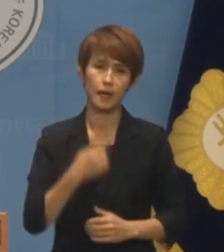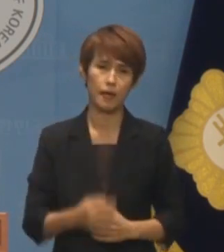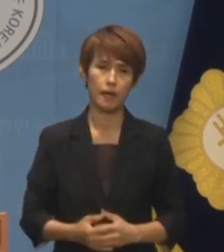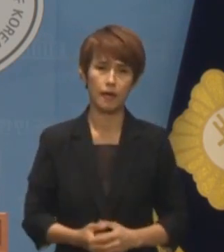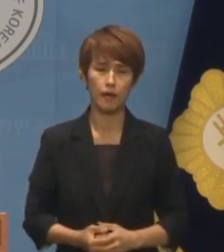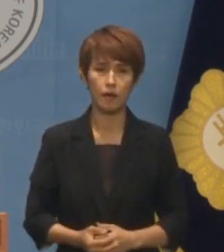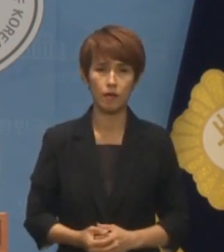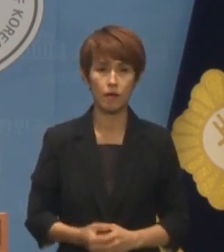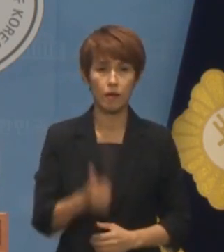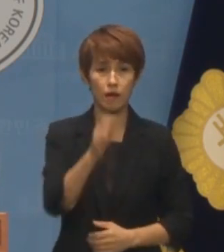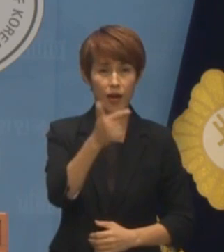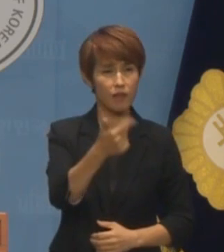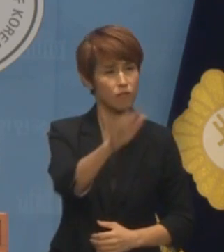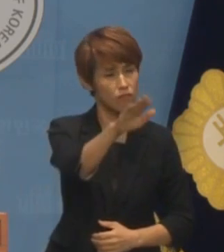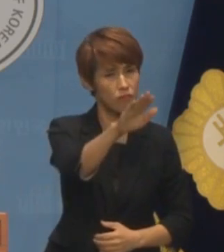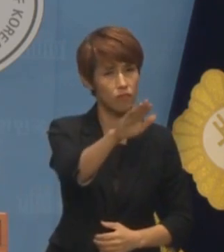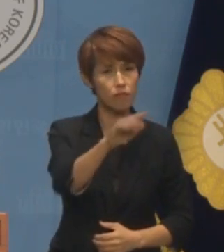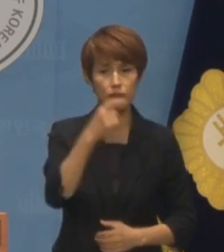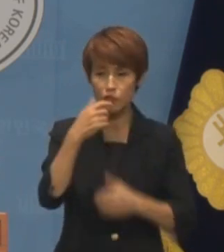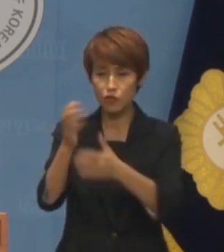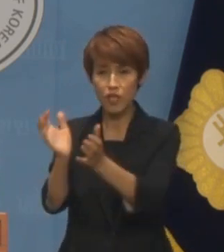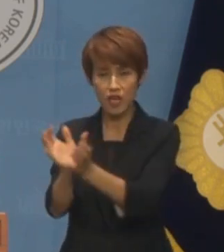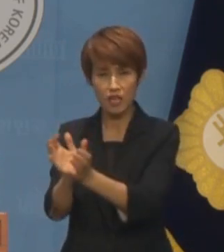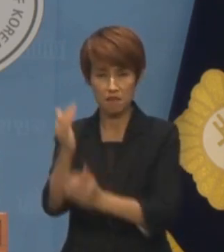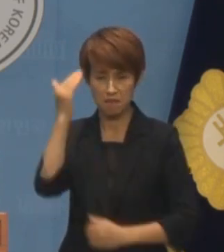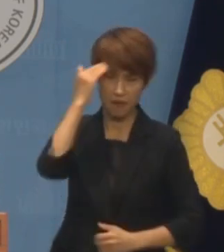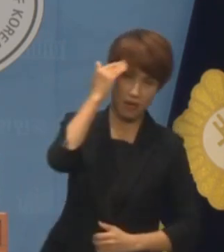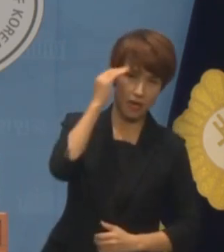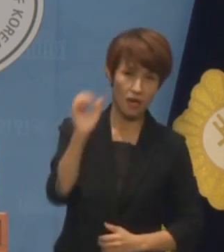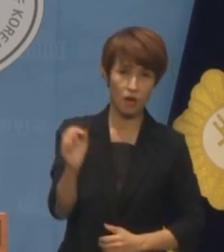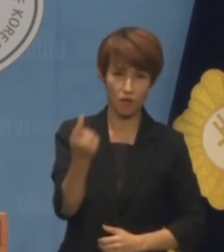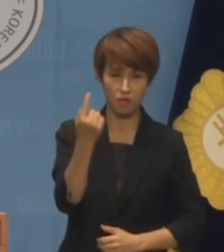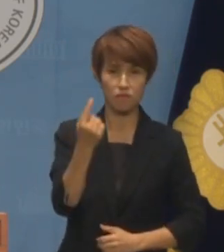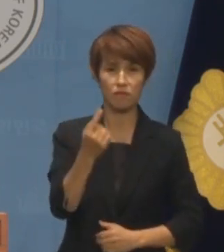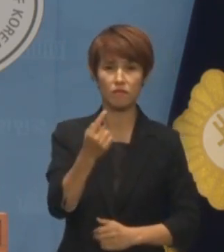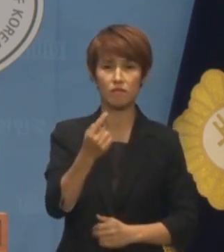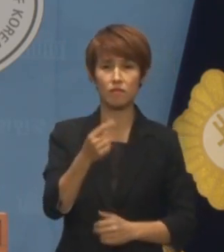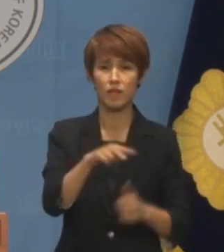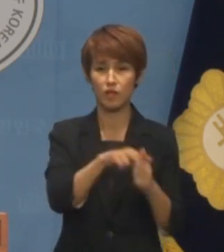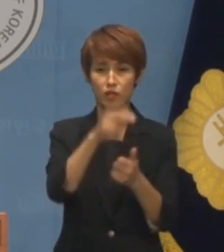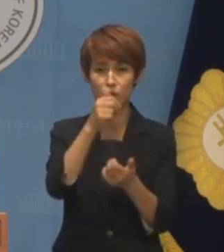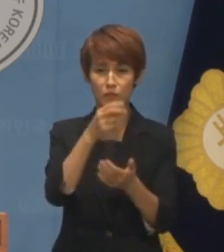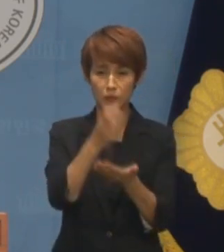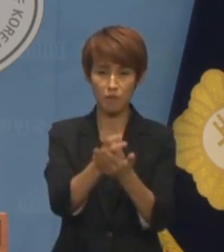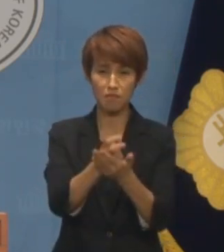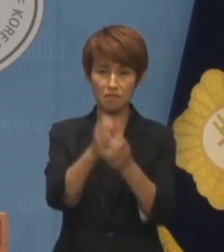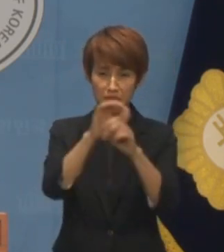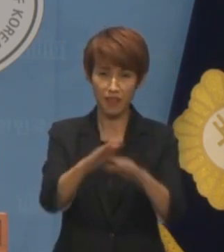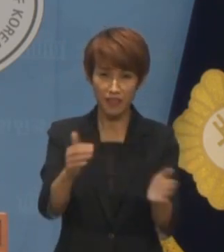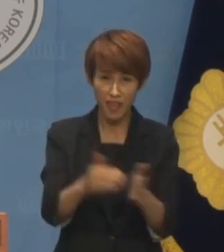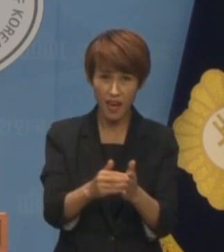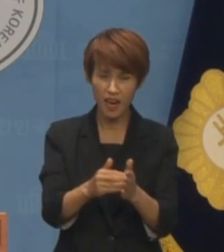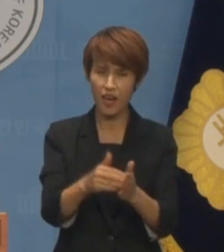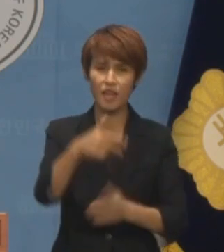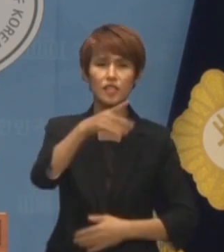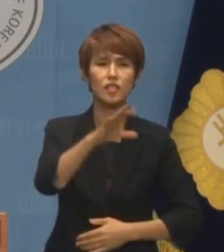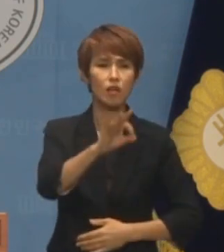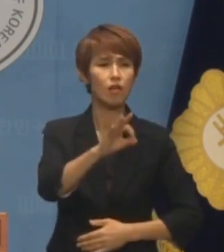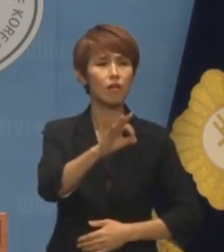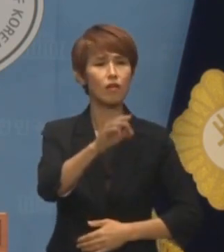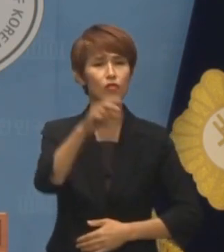한 대표는 민주당이 제동을 걸어 무산되었다고 했는데 정점식 유상범 의원을 불러